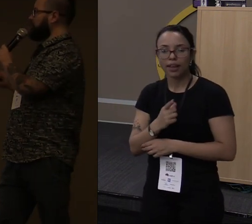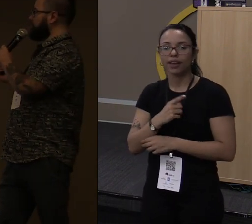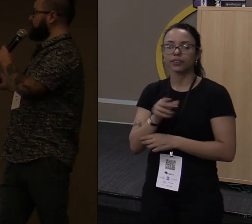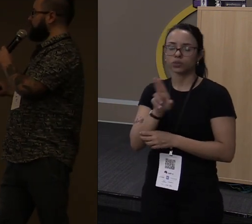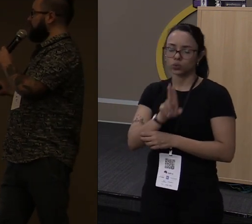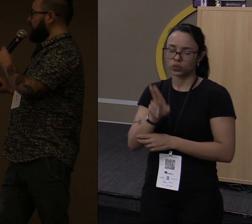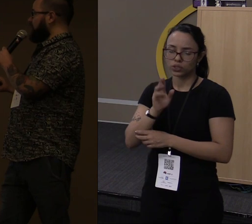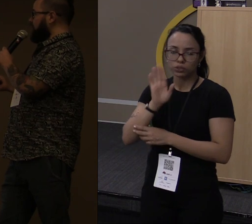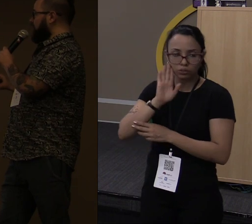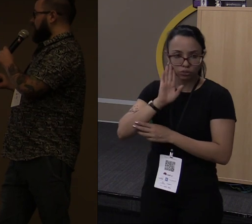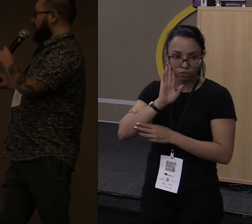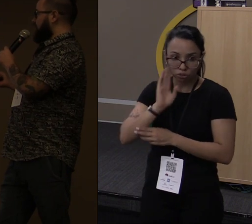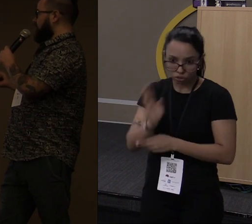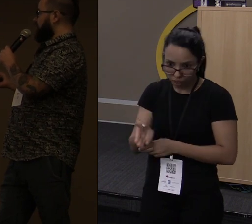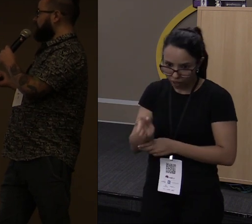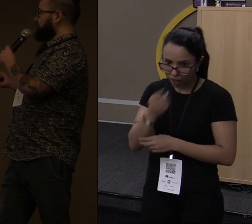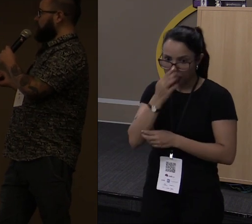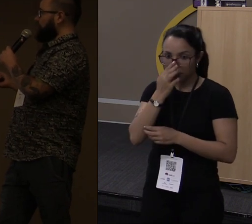microserviços.